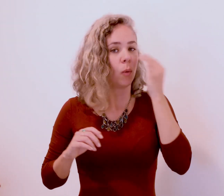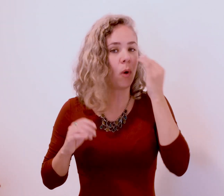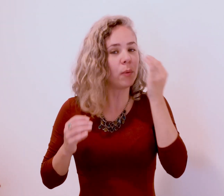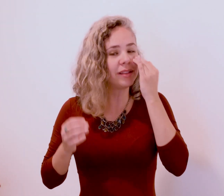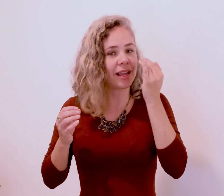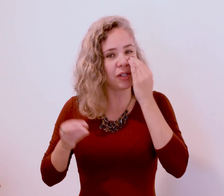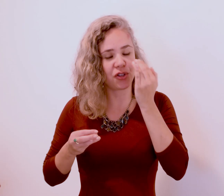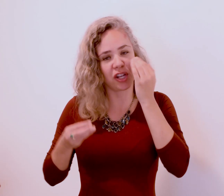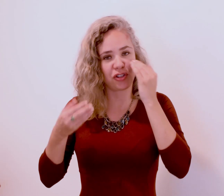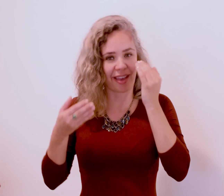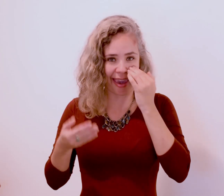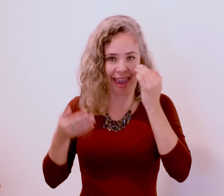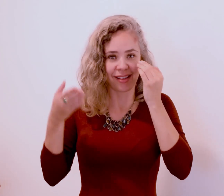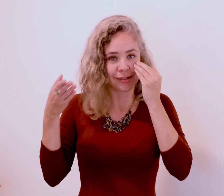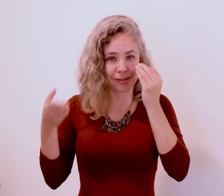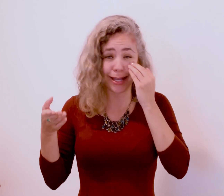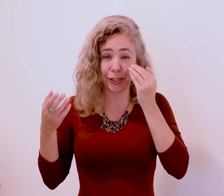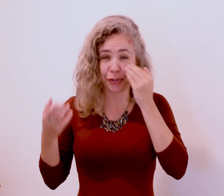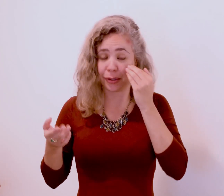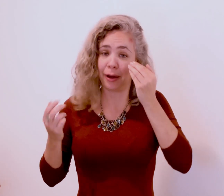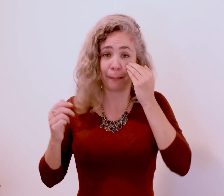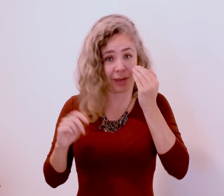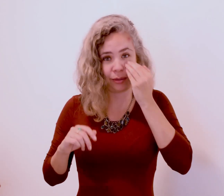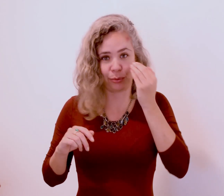Quão inteligente é sentir medo?